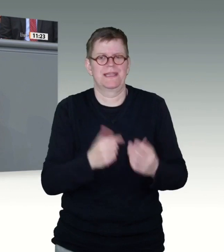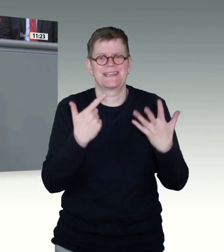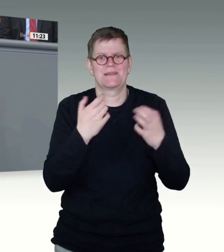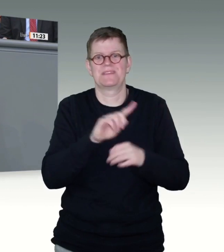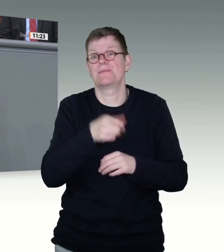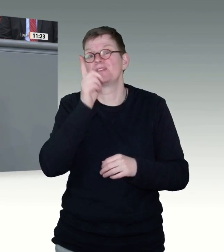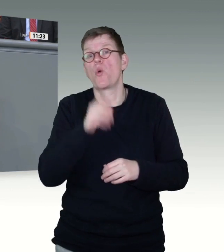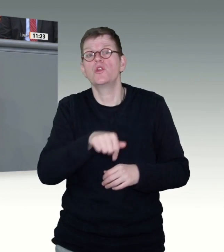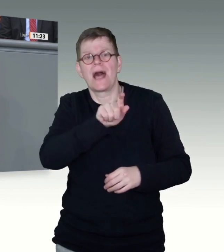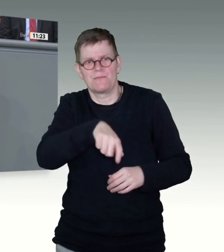wollen.